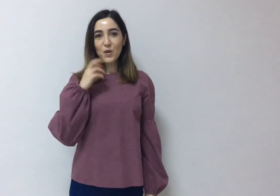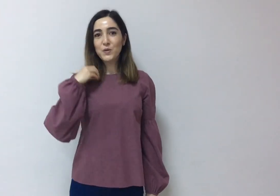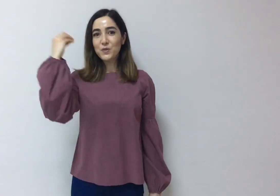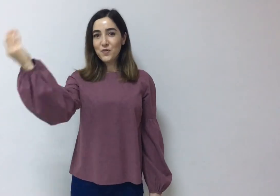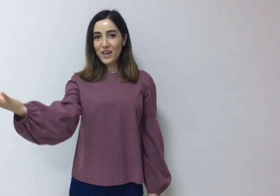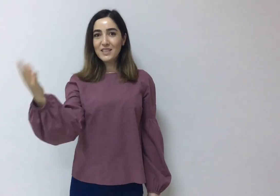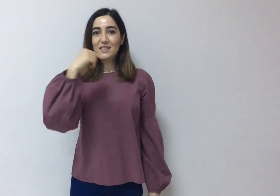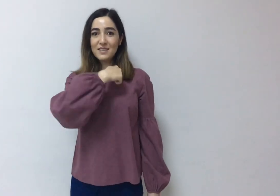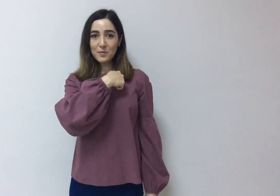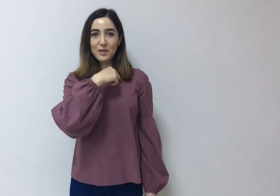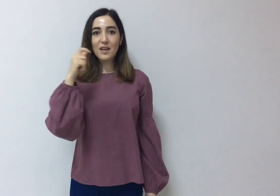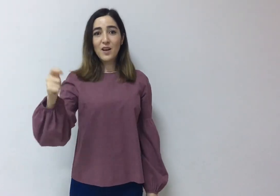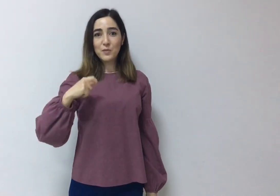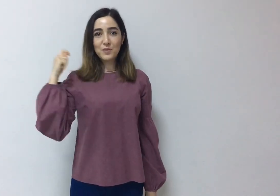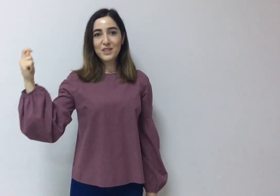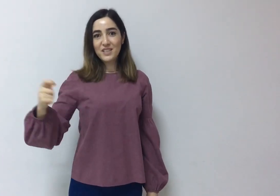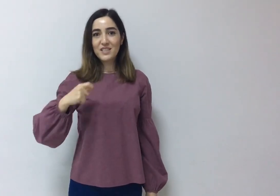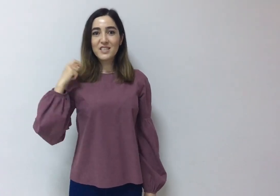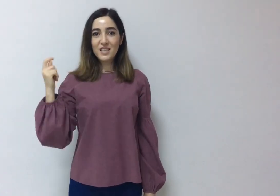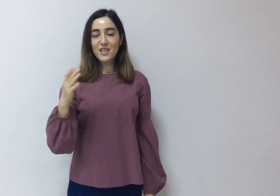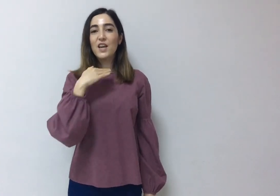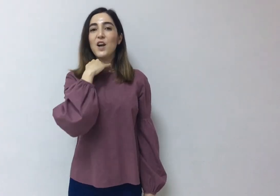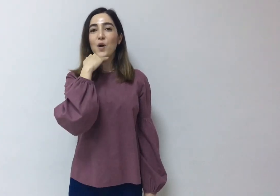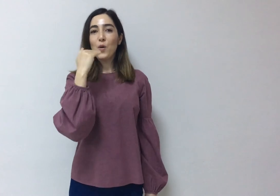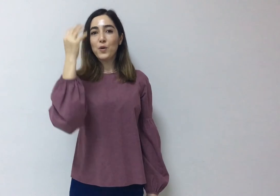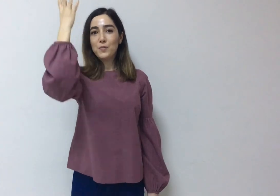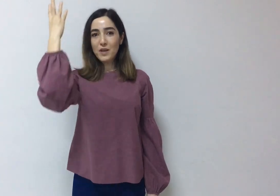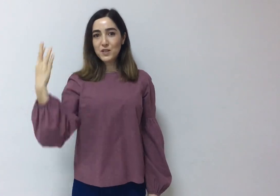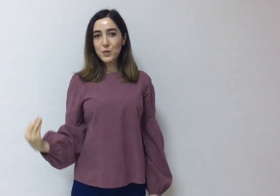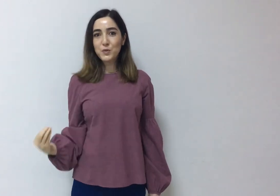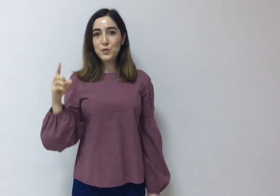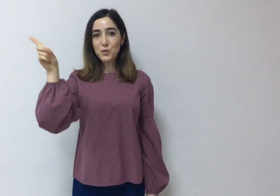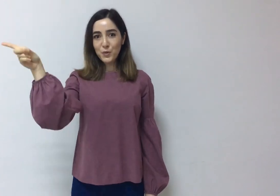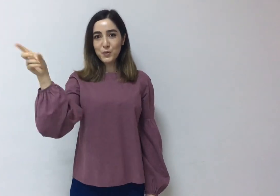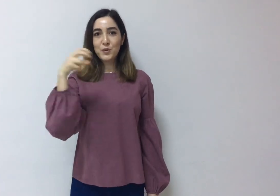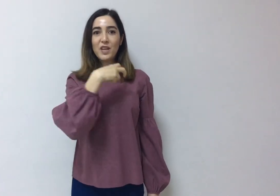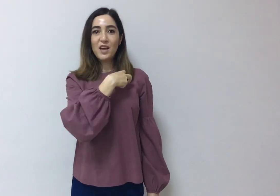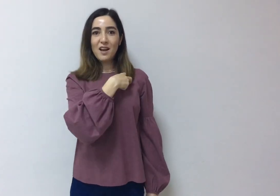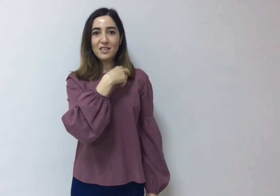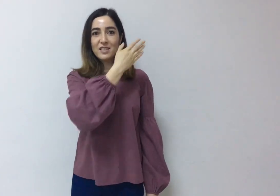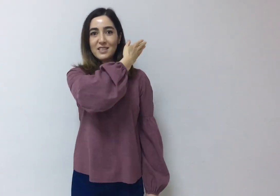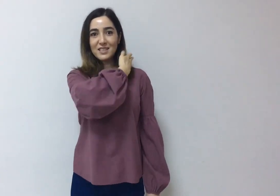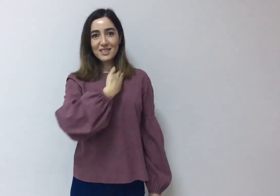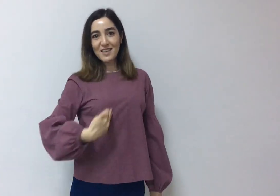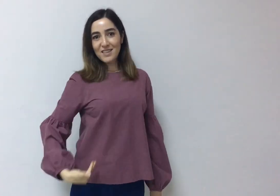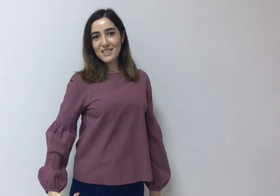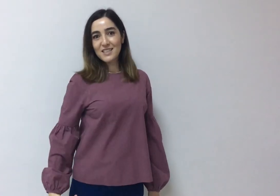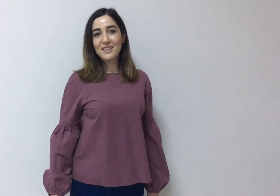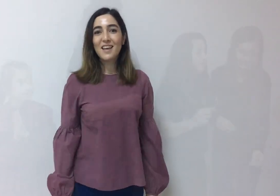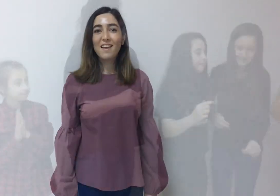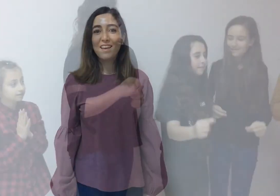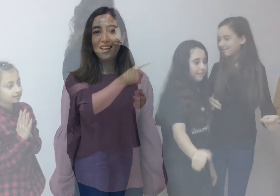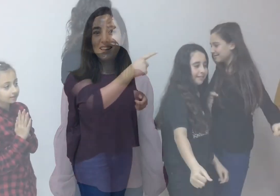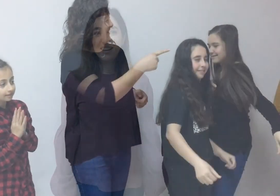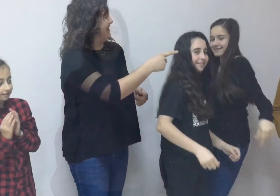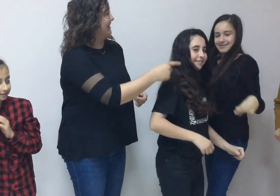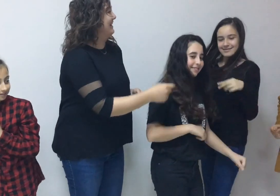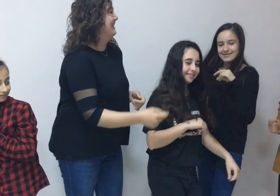derdim kalbimin işine, olmaz olsun onun aşk ve sevgisi de. Son